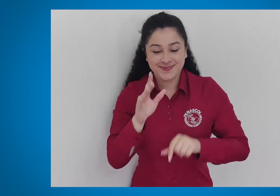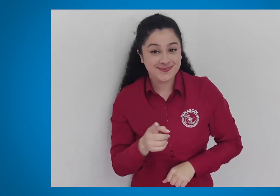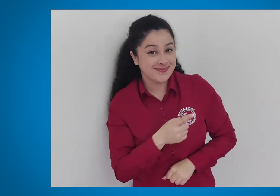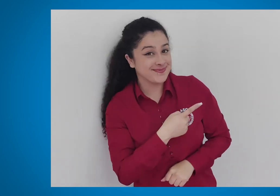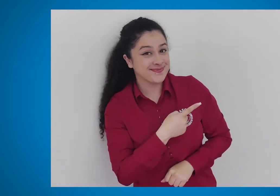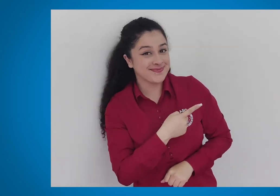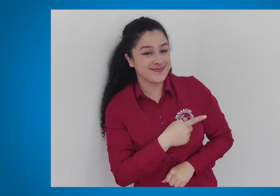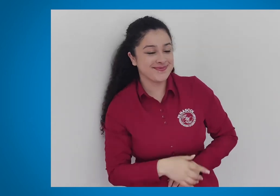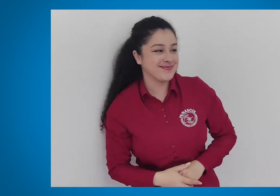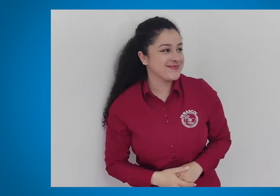Observen el siguiente video.